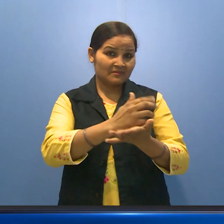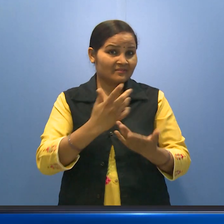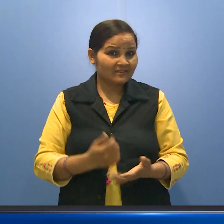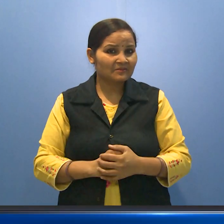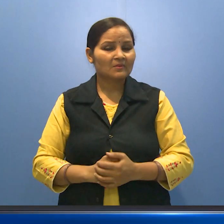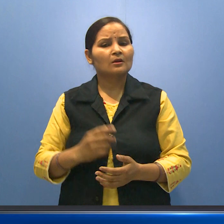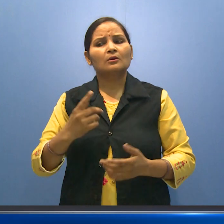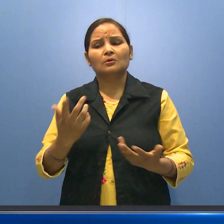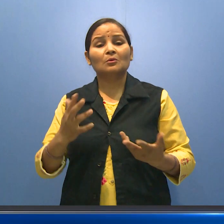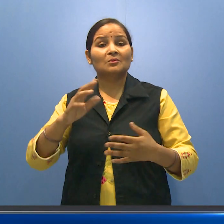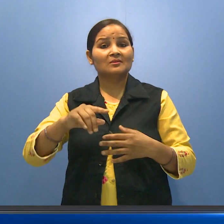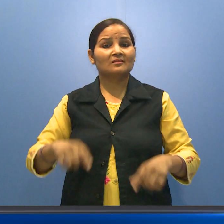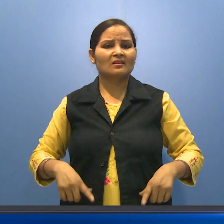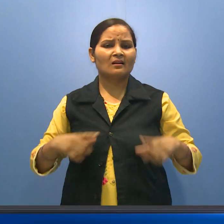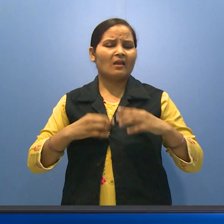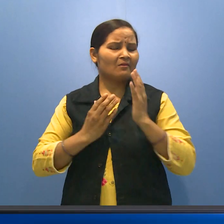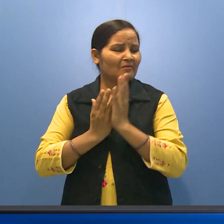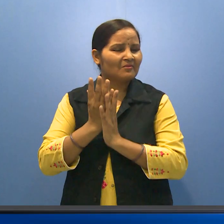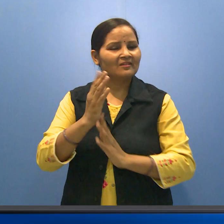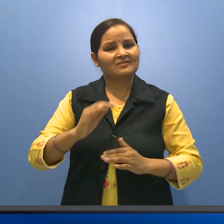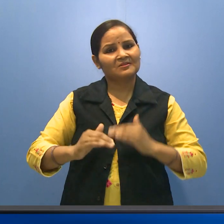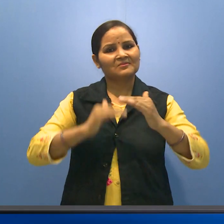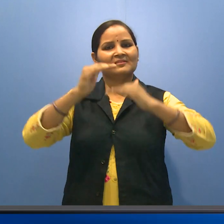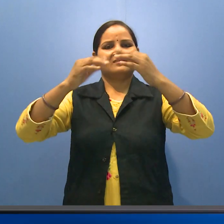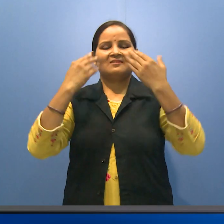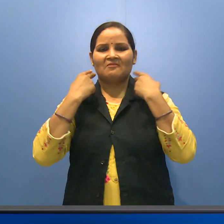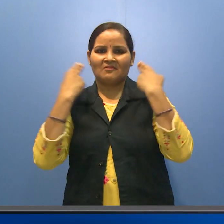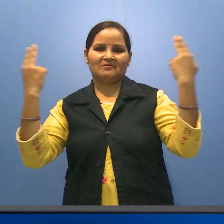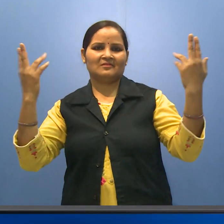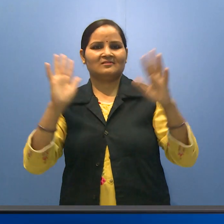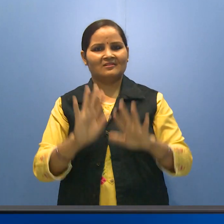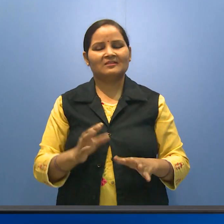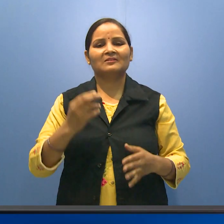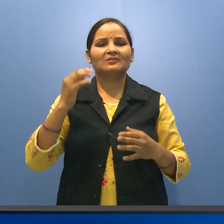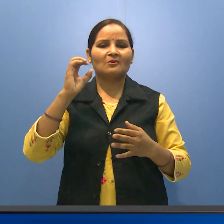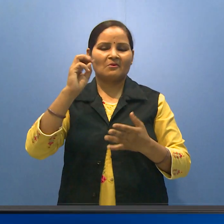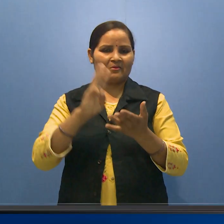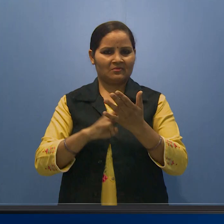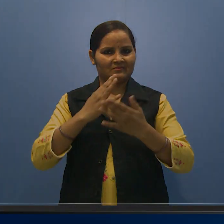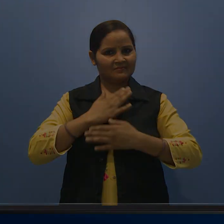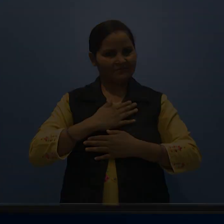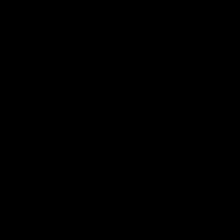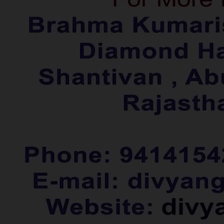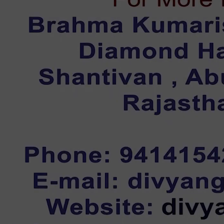ताकि हमारा हमेशा भाग्य उज्वल ही रहे. ओम शान्ति.